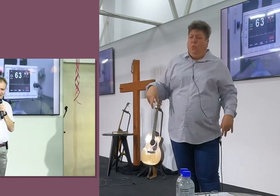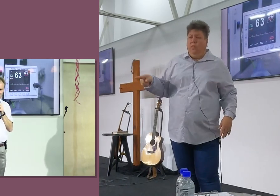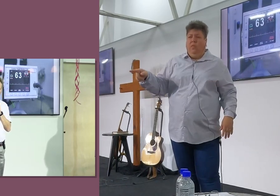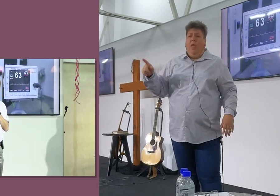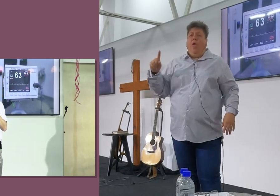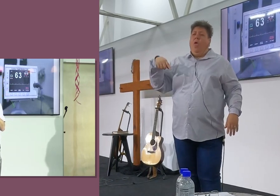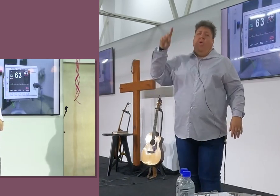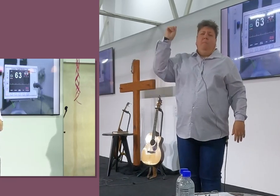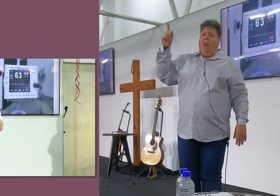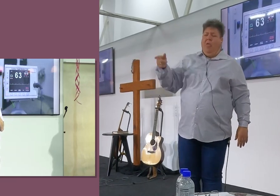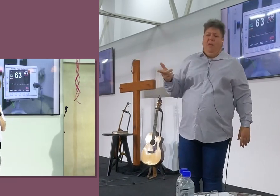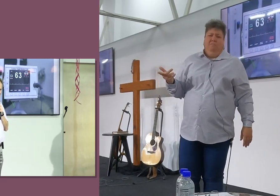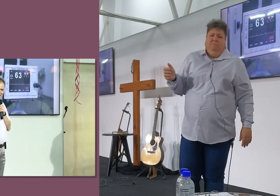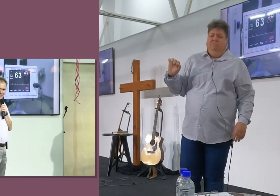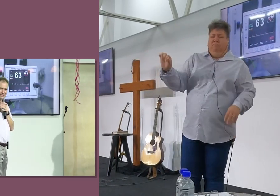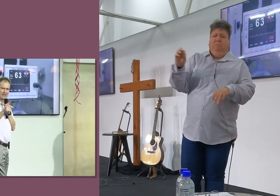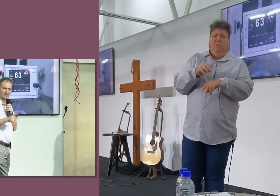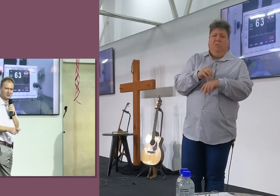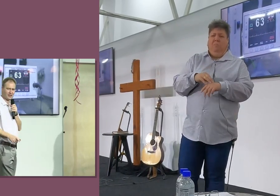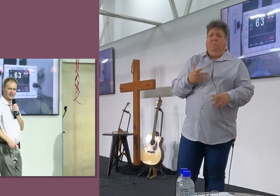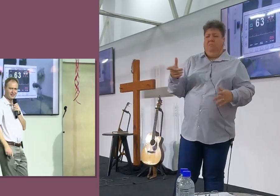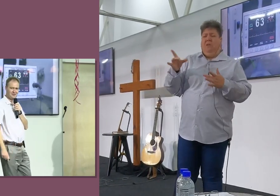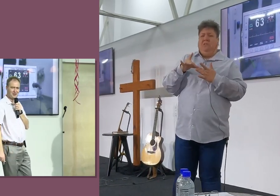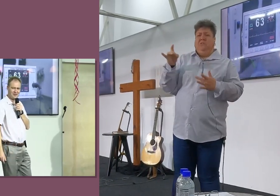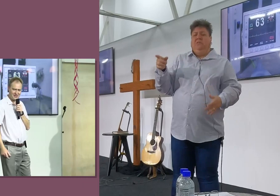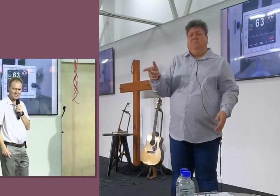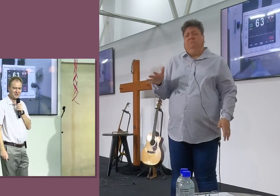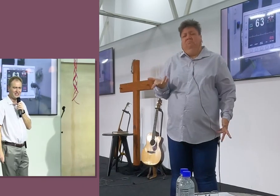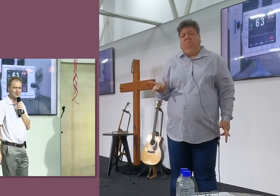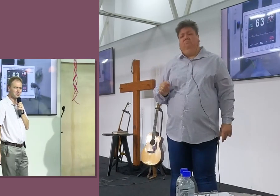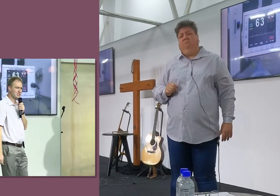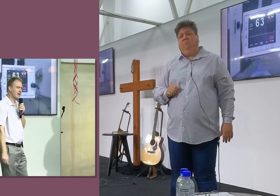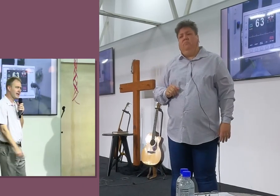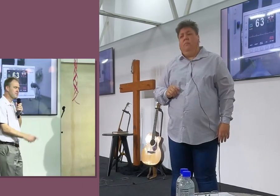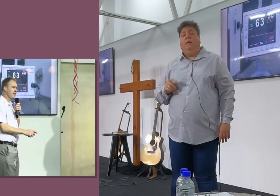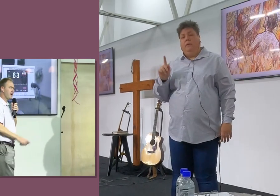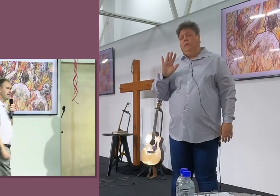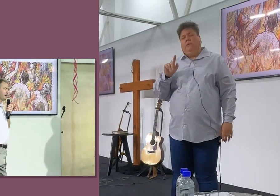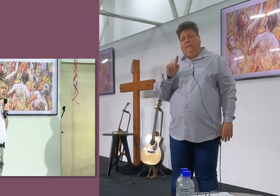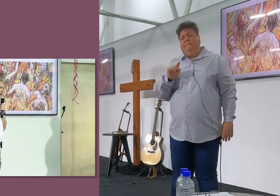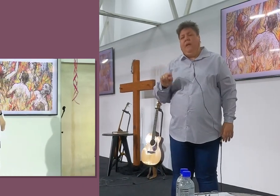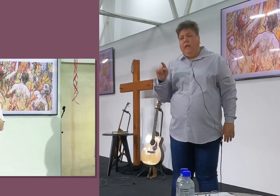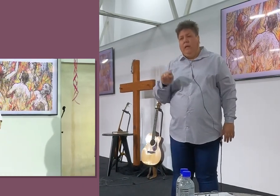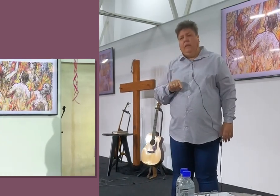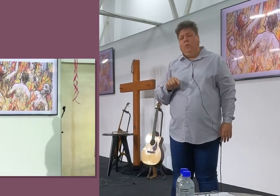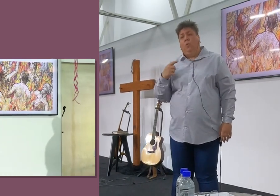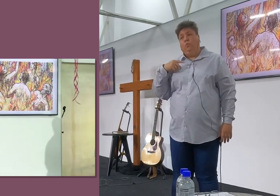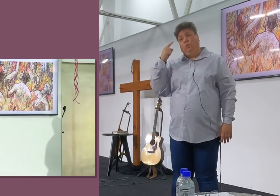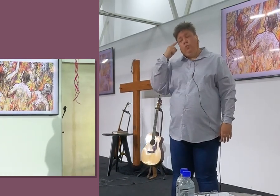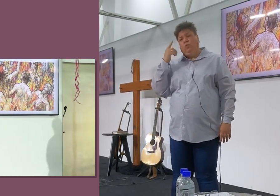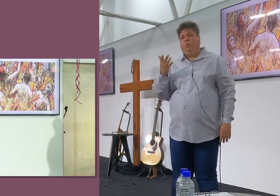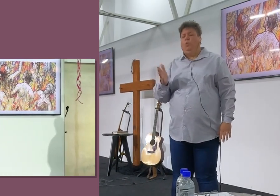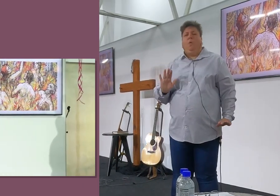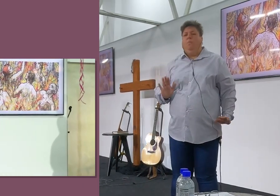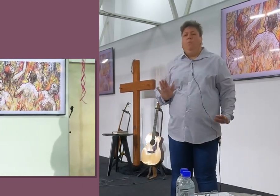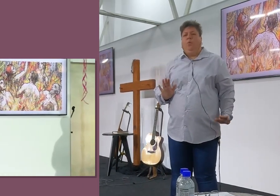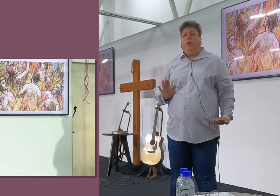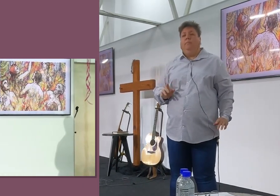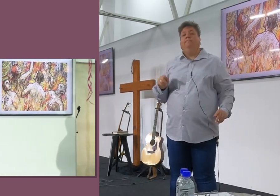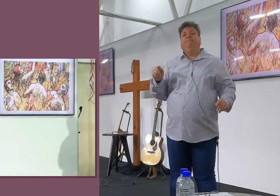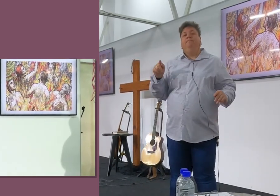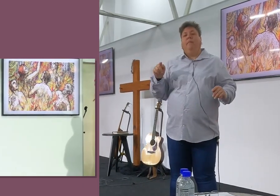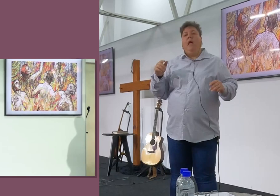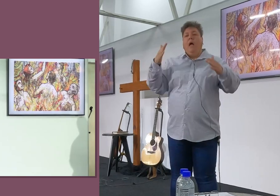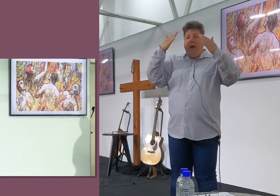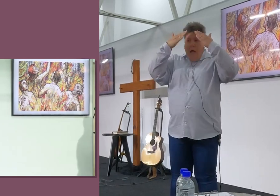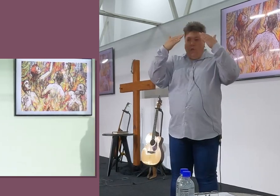het nou nie julle handen opgesteek nie, Maar ek weet, Julle denk het ook, Maar jy weet is verkeerd om so te denk. En, En, En, En, Ek denk, Dis waar die katholieke,